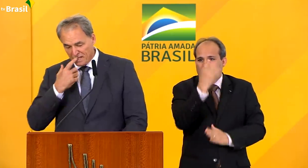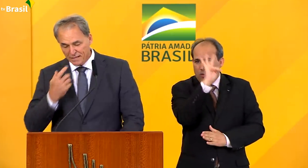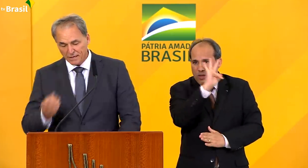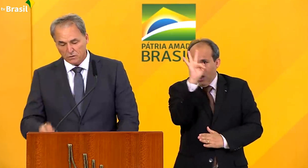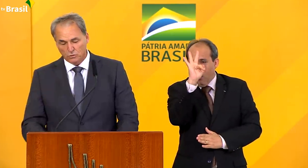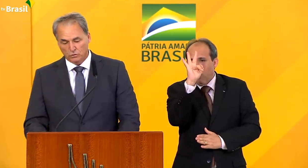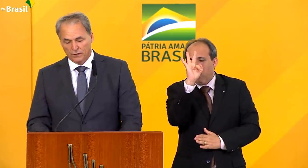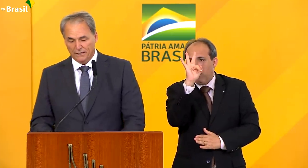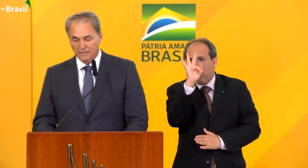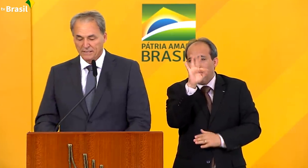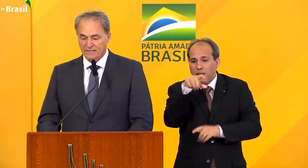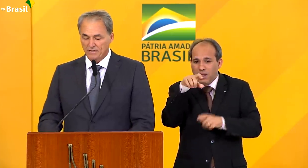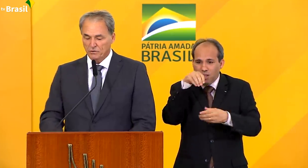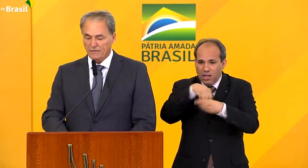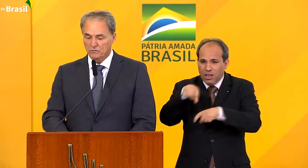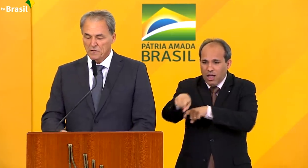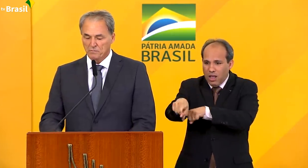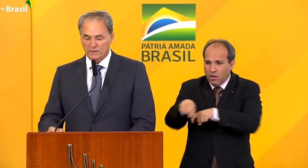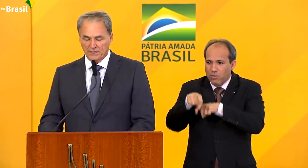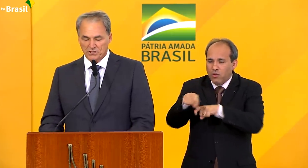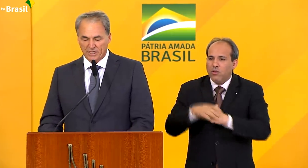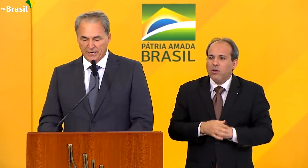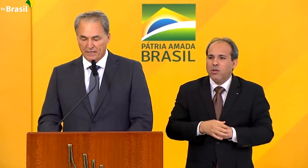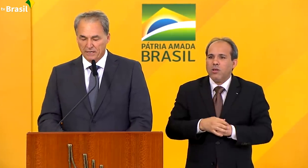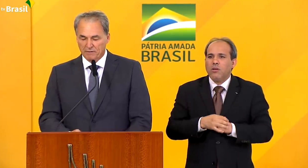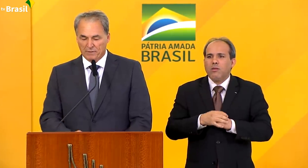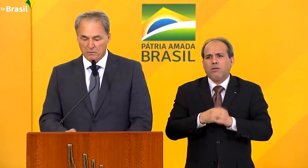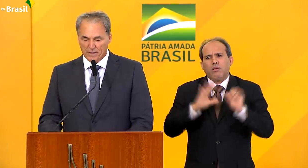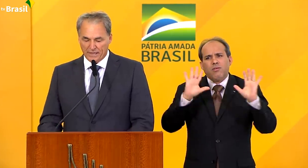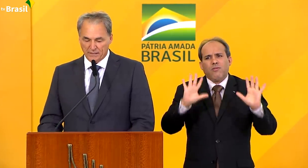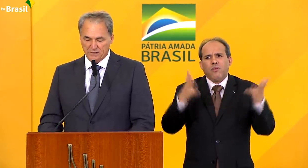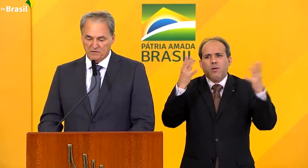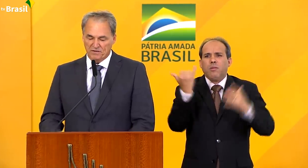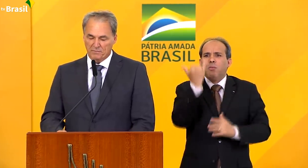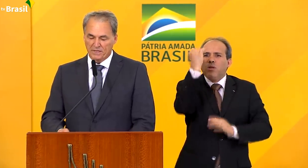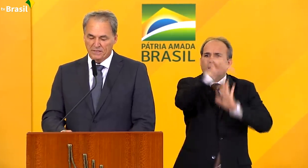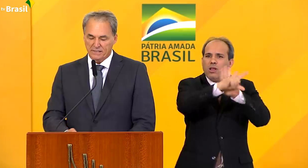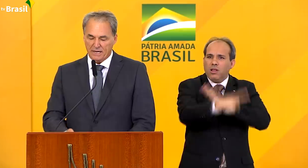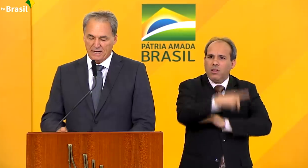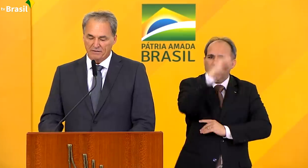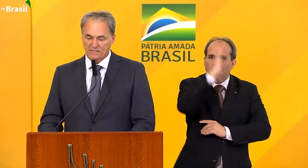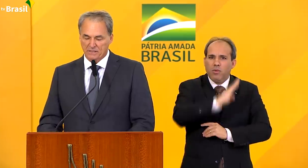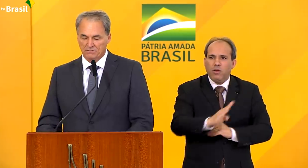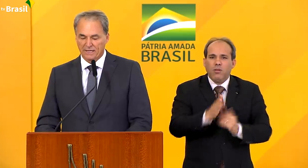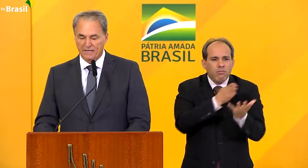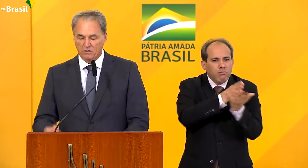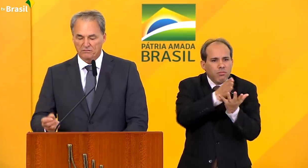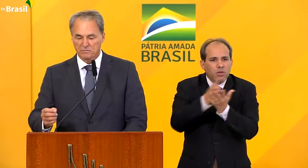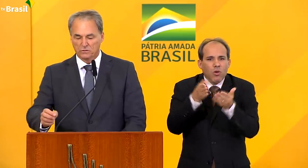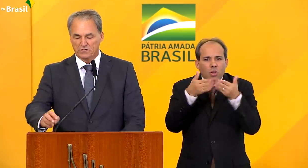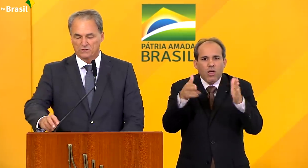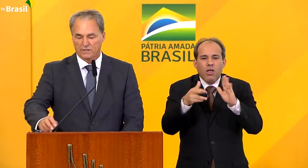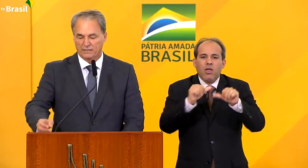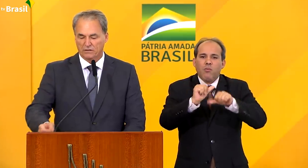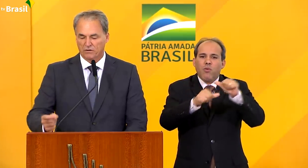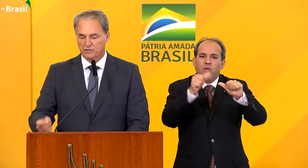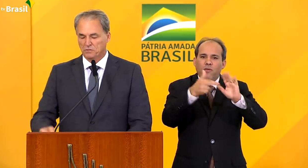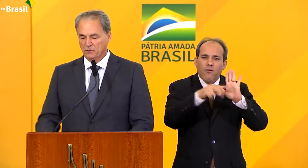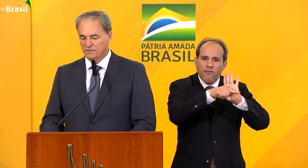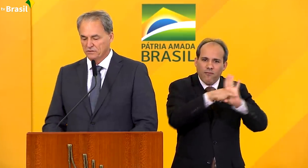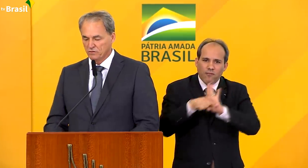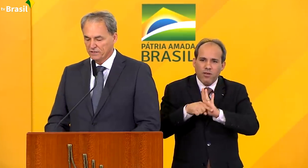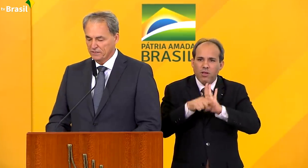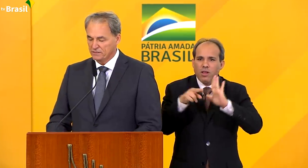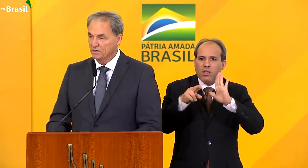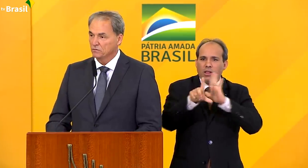da Agricultura, será votada uma importante lei para o país que viabiliza a revisão da Lei 9.249,